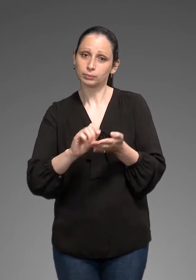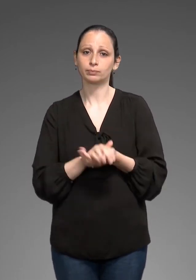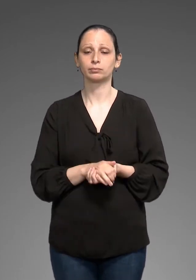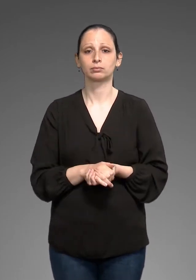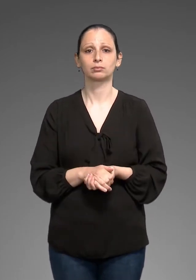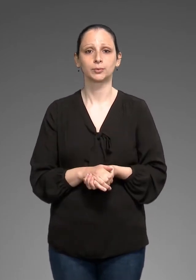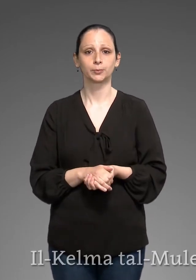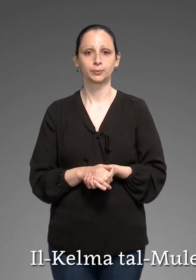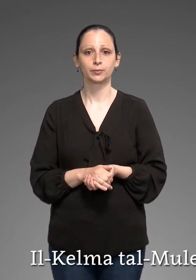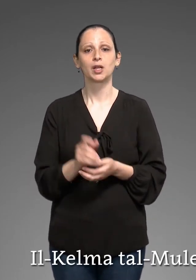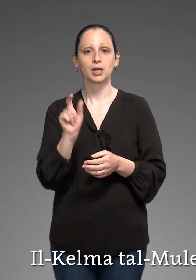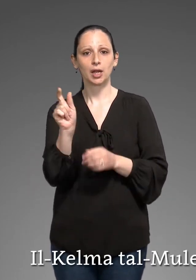Il-klimat għal mulej